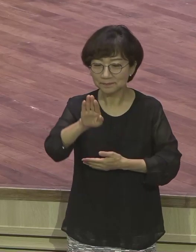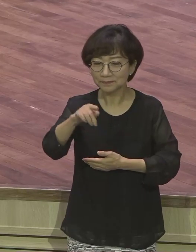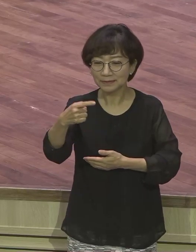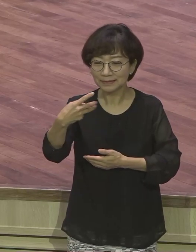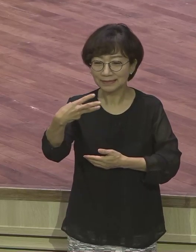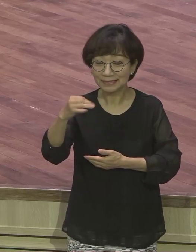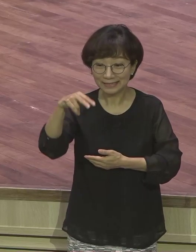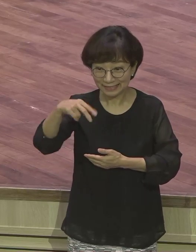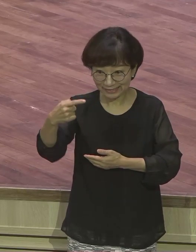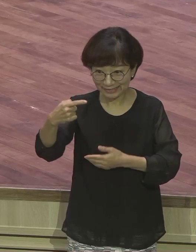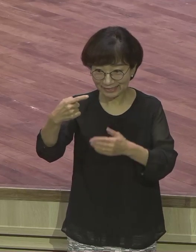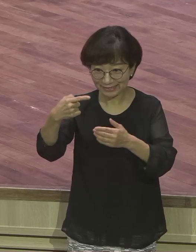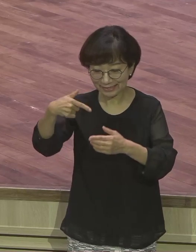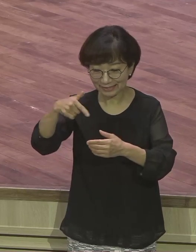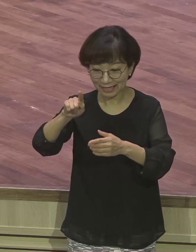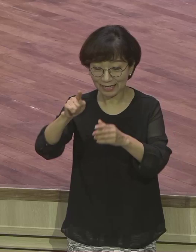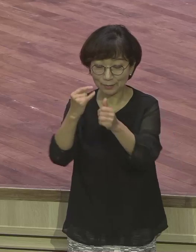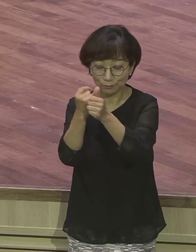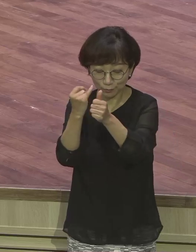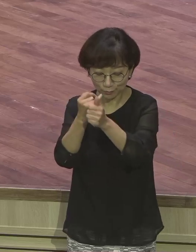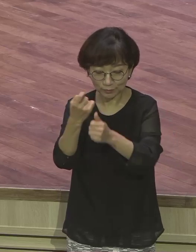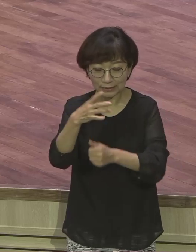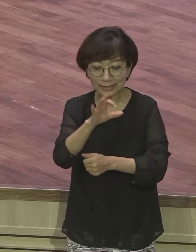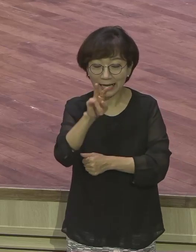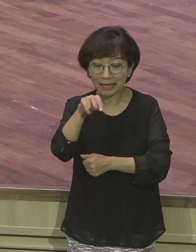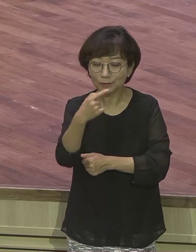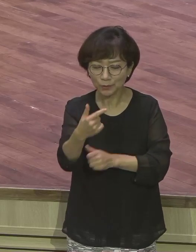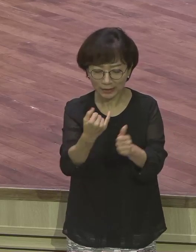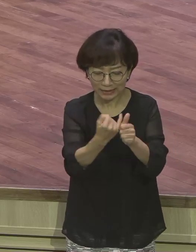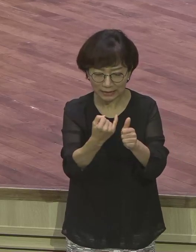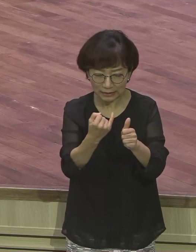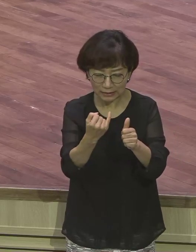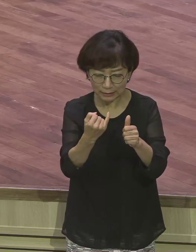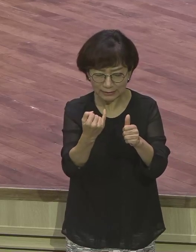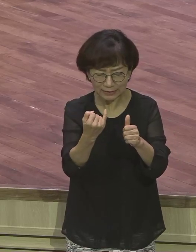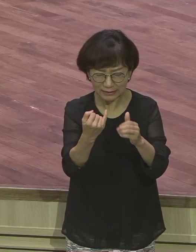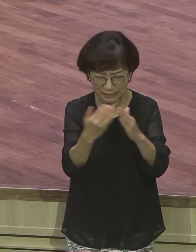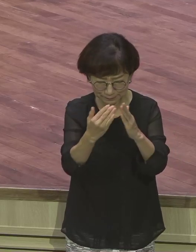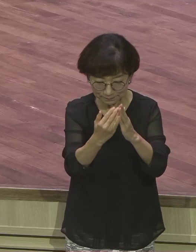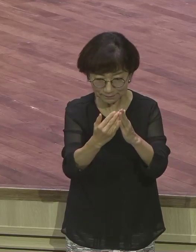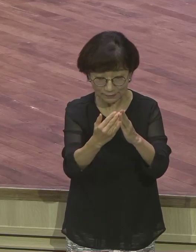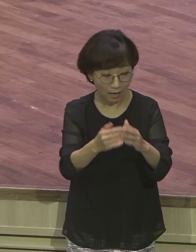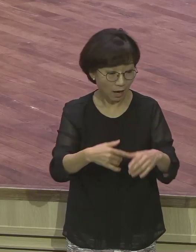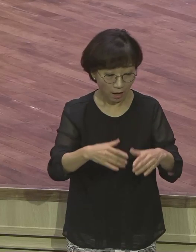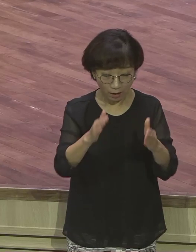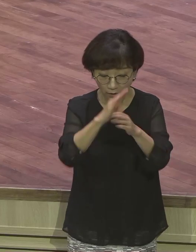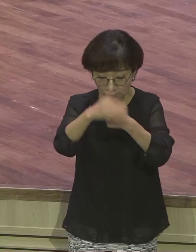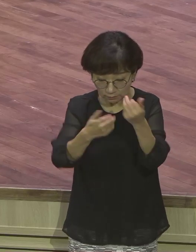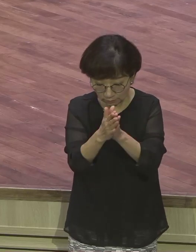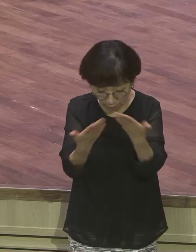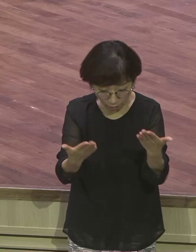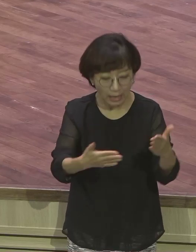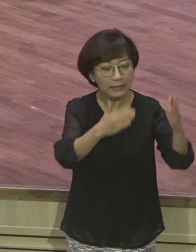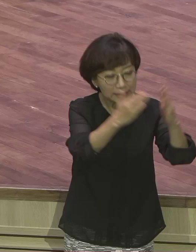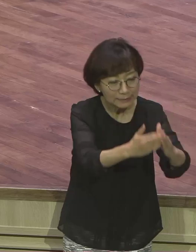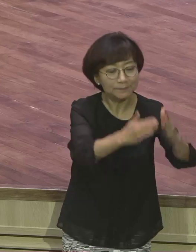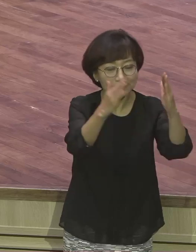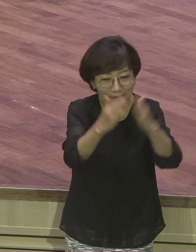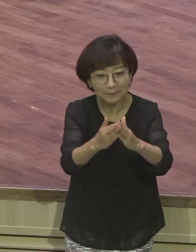집 계속 일어나오잖아요. 야손이 집 전부 집이었어요. 전부 교회되잖아요. 이 초대교회의 맛을 이번 홈스테인